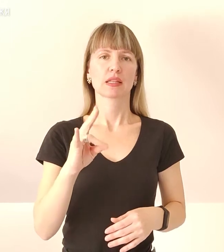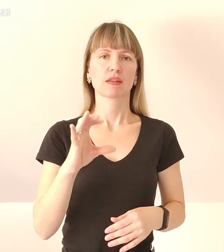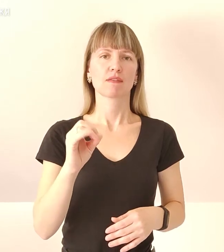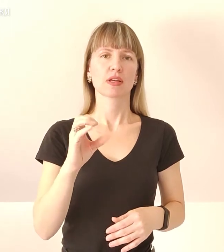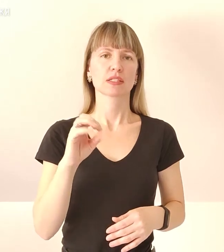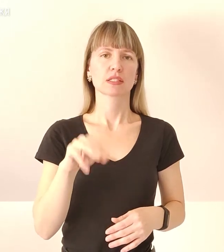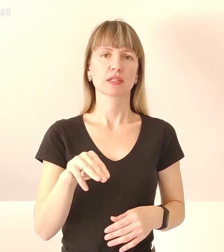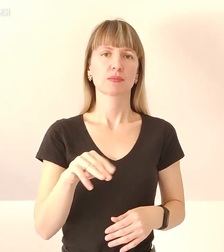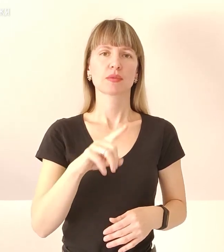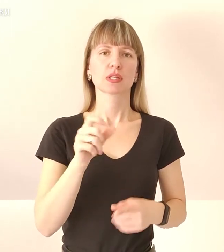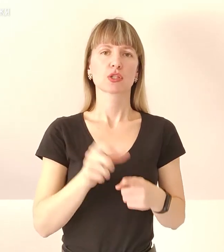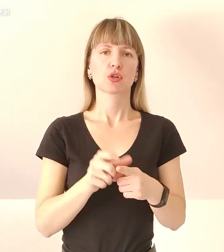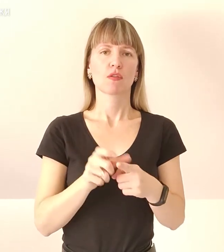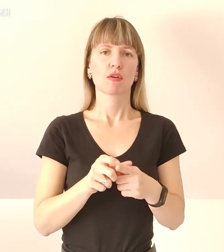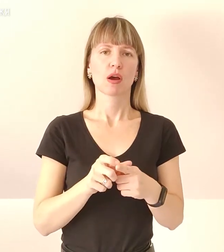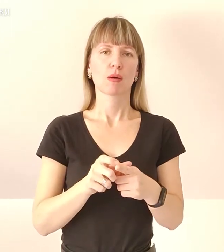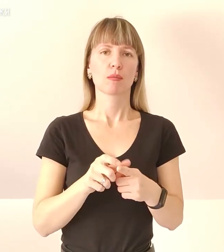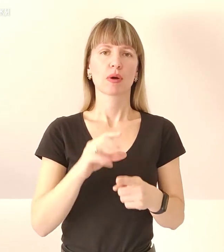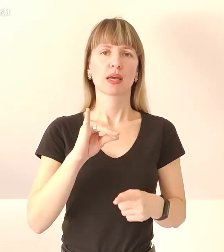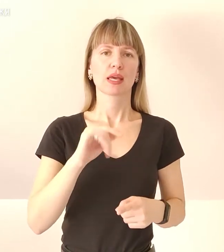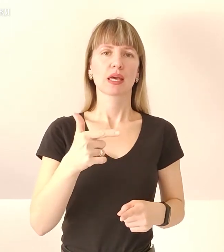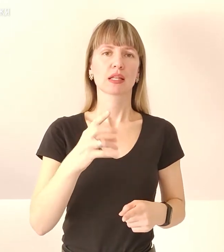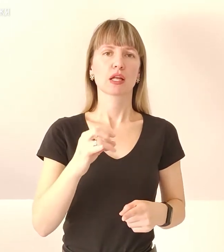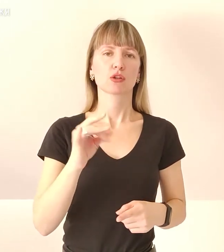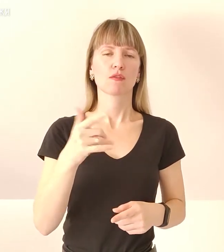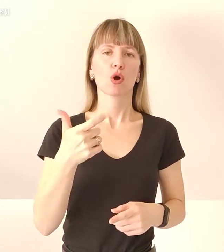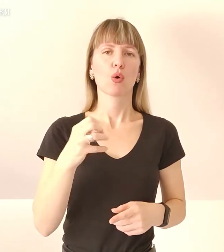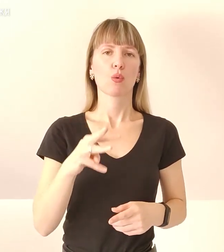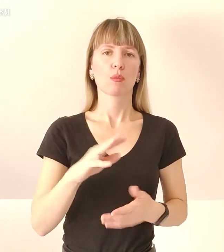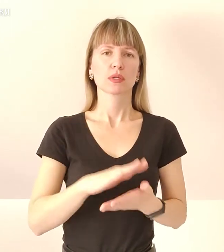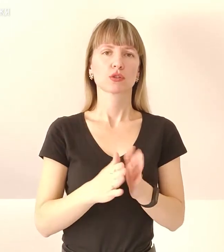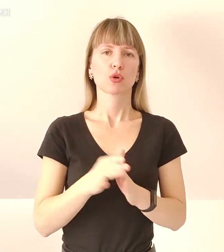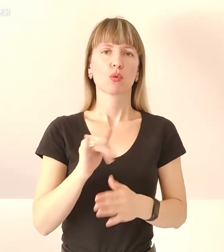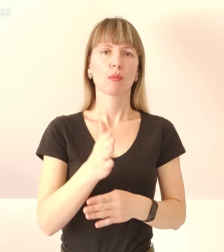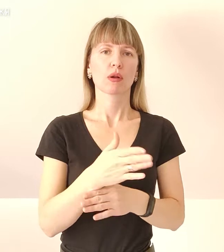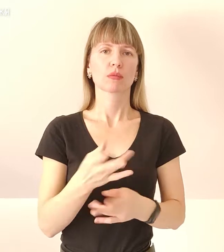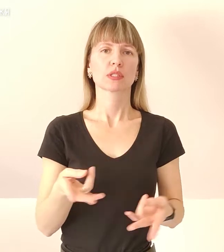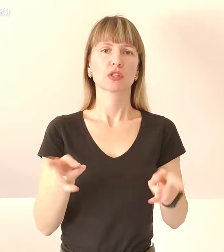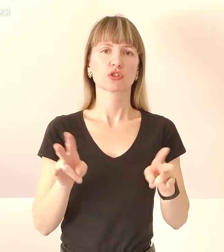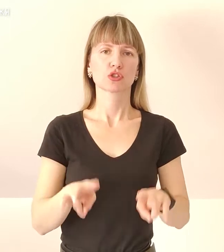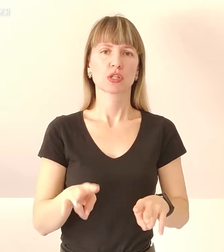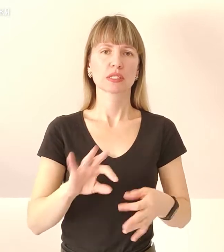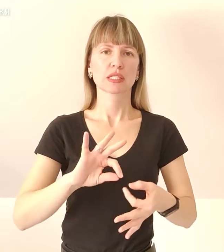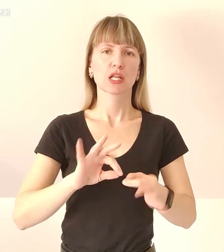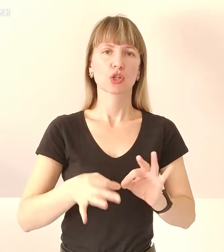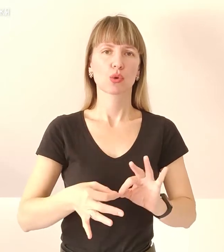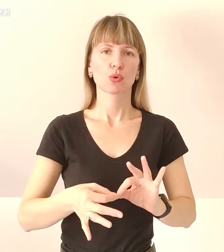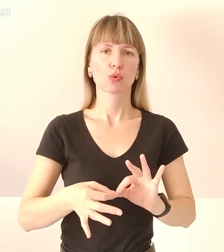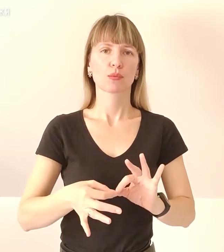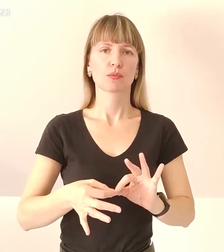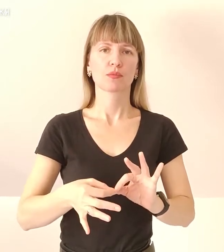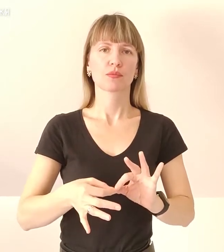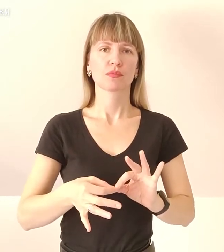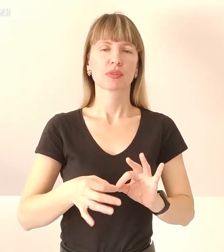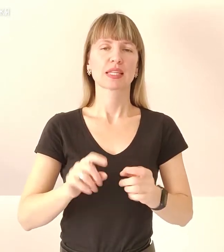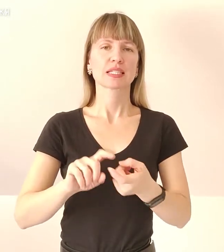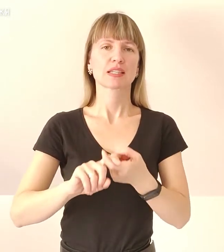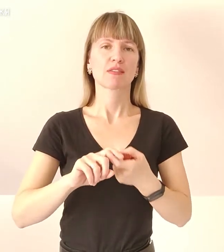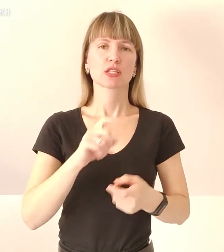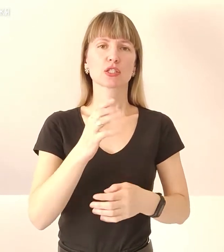За словами Андрія Ігнатова, гуманітарна ситуація в Маріуполі залишається складною. Связі з городом Маріуполем.